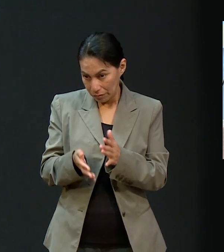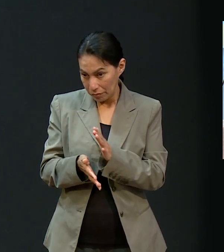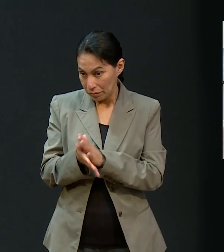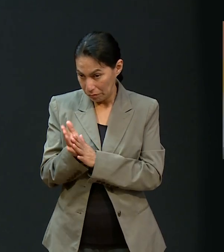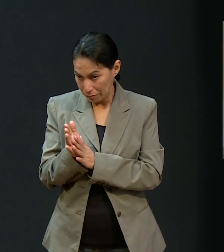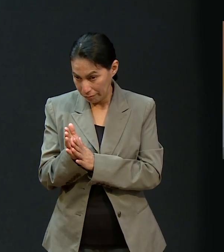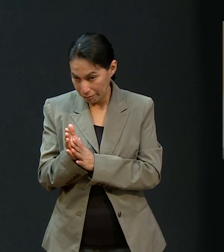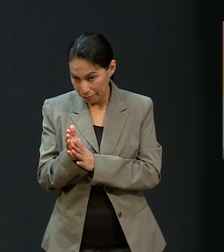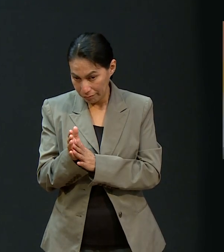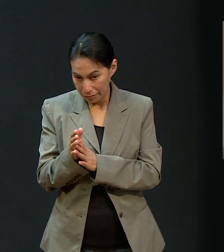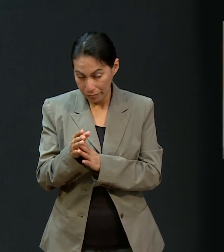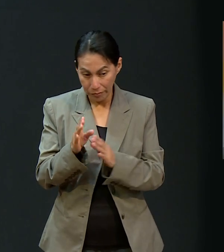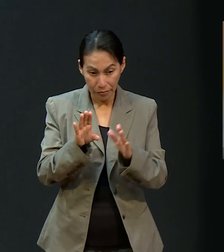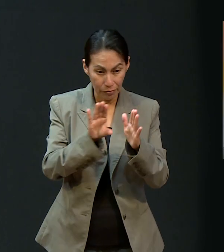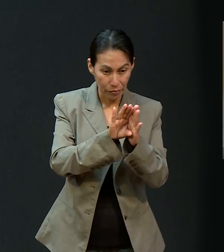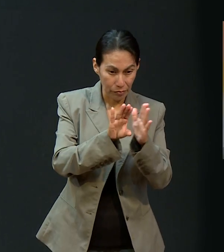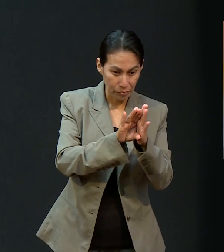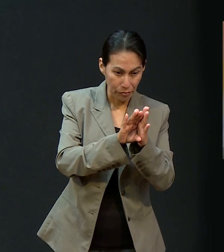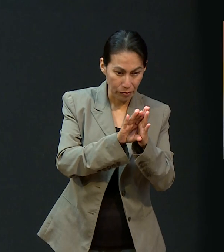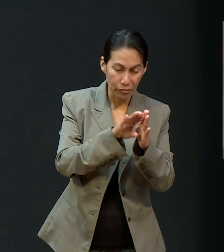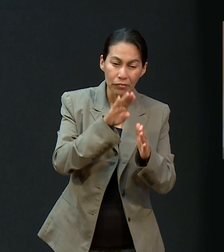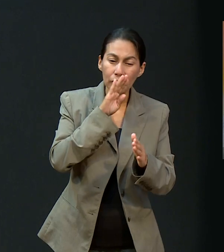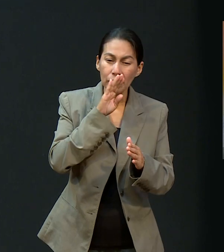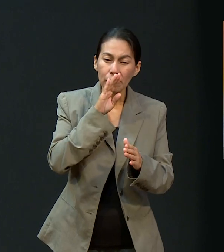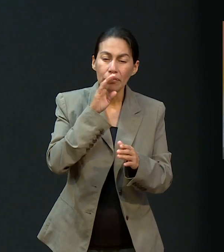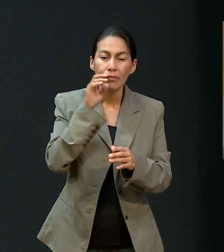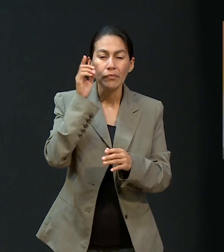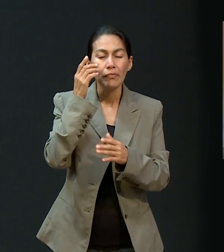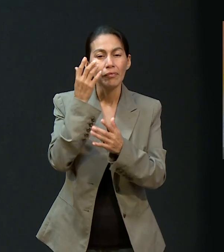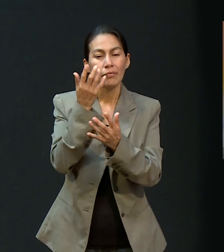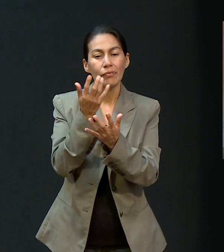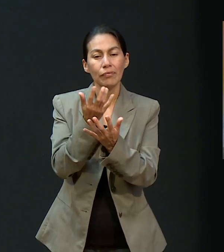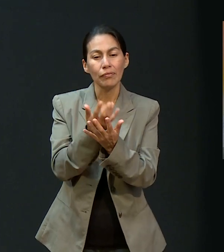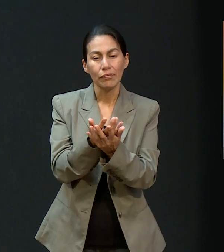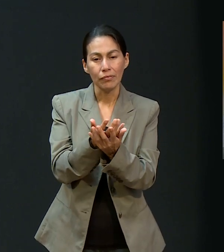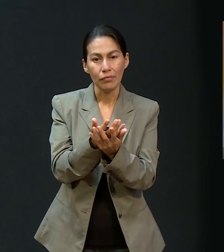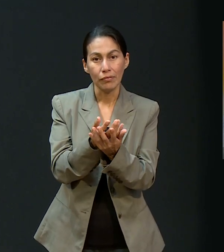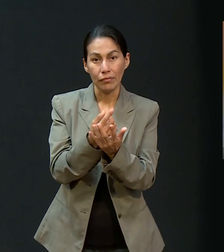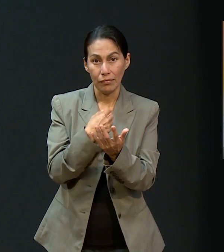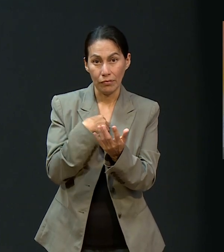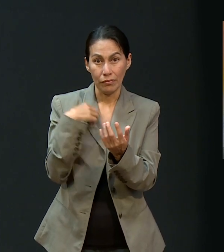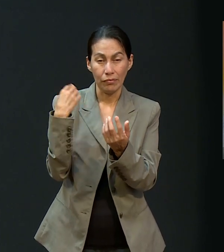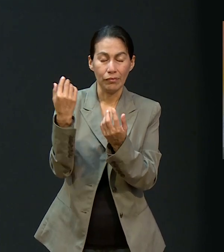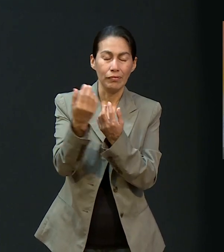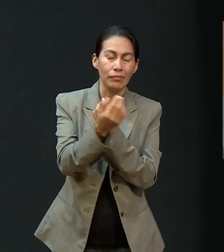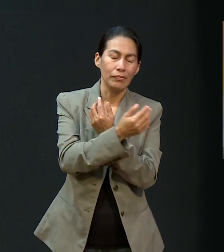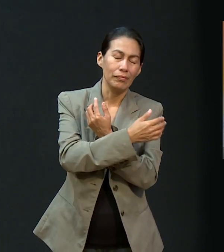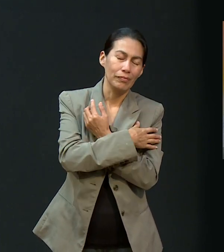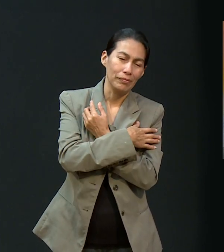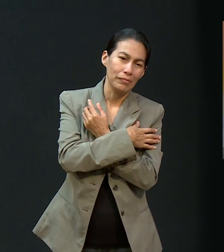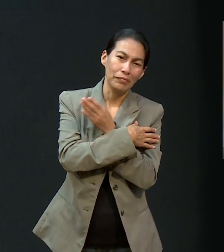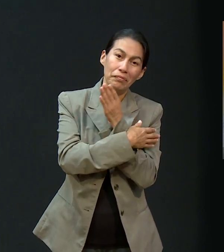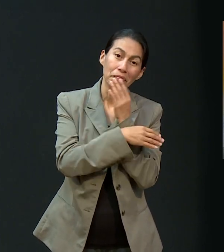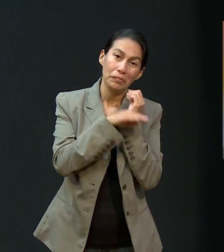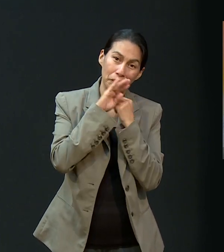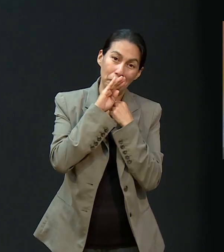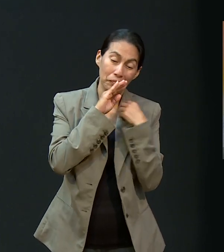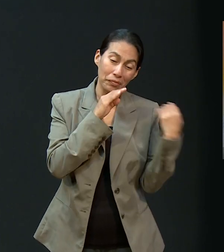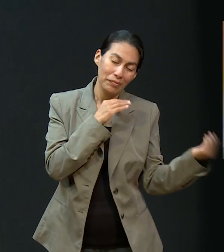y voy a su recámara. Ella estaba acostada. Y la abrace y ella me